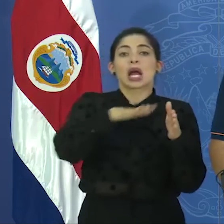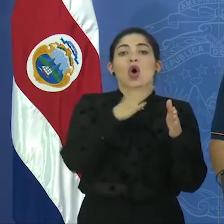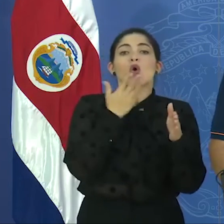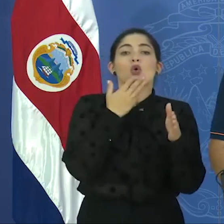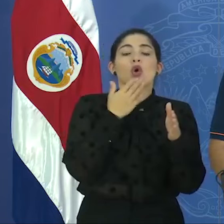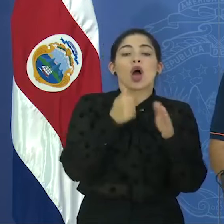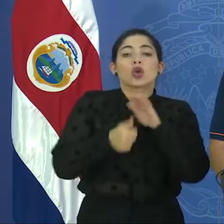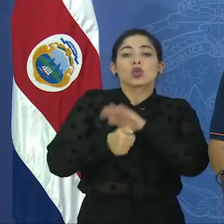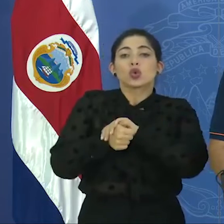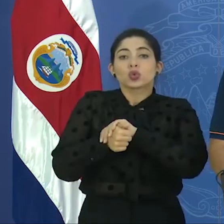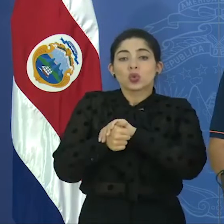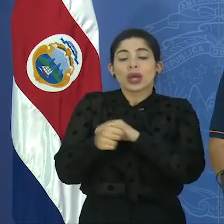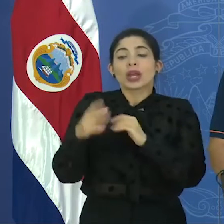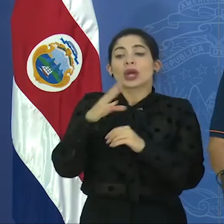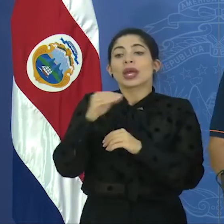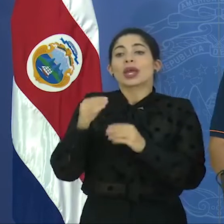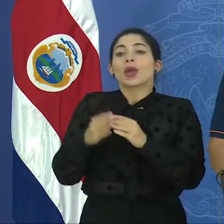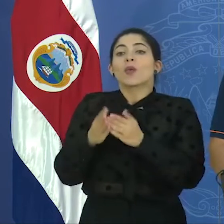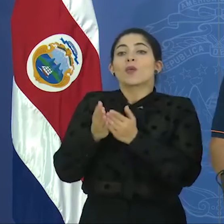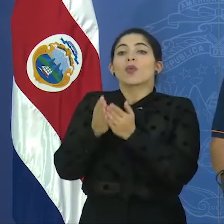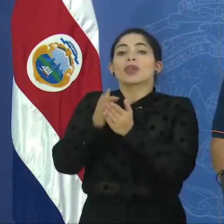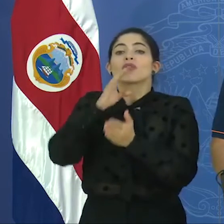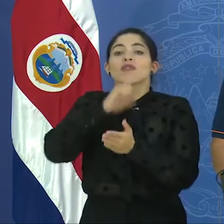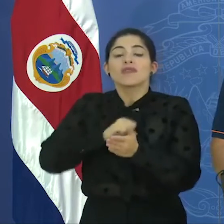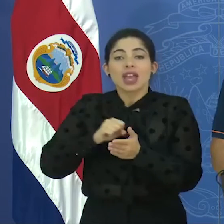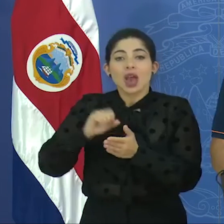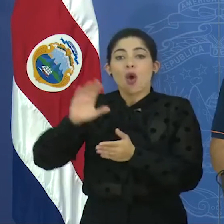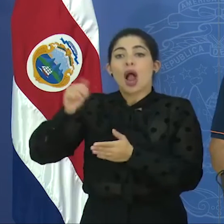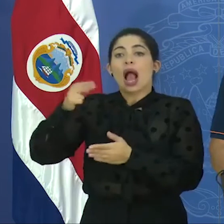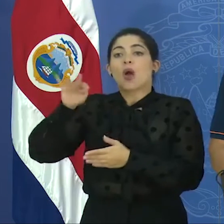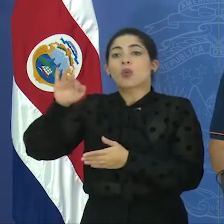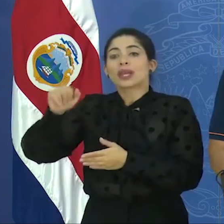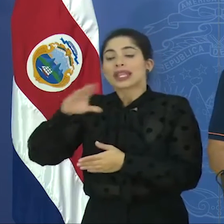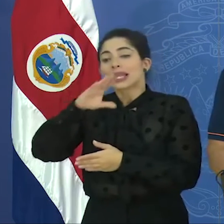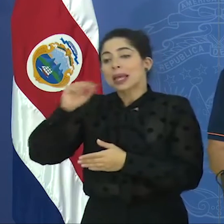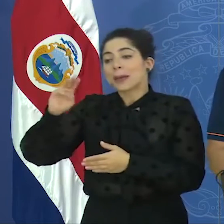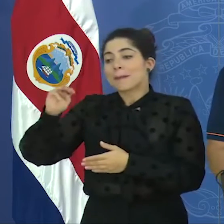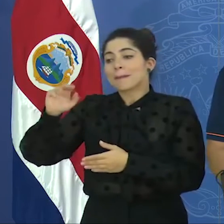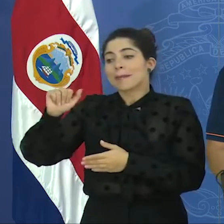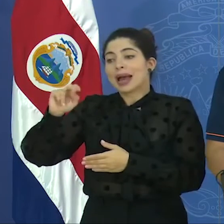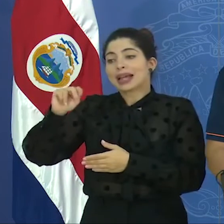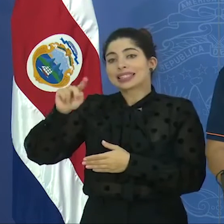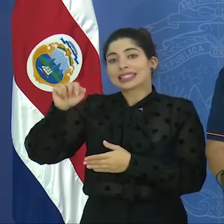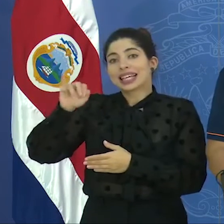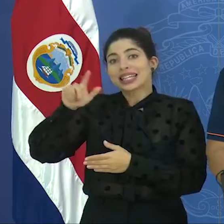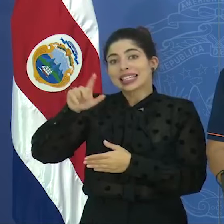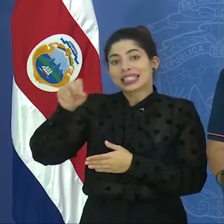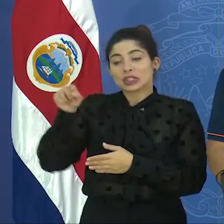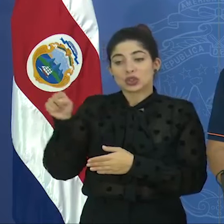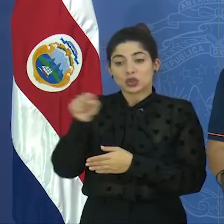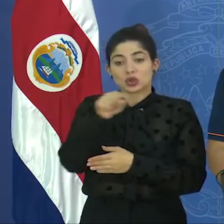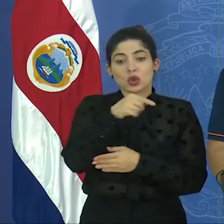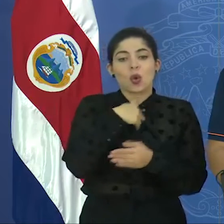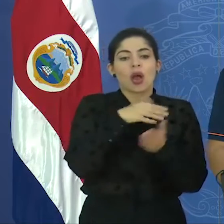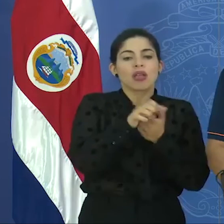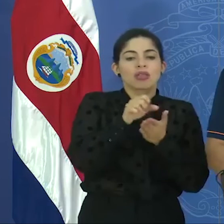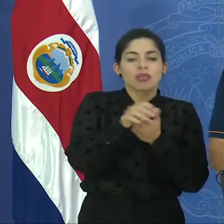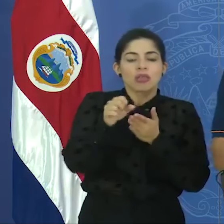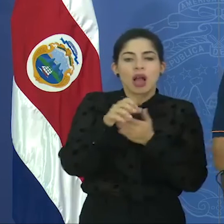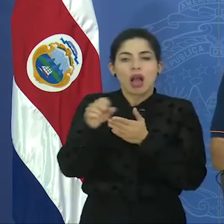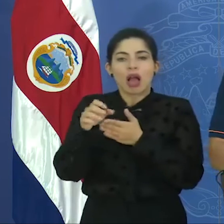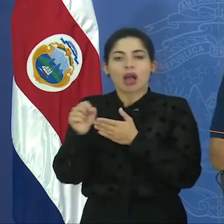Tortuguero y en Puerto Viejo, Cahuita y Manzanillo, pues básicamente lo que tenemos son reportes de afectación y